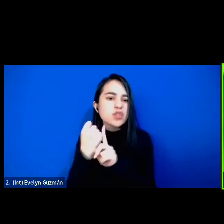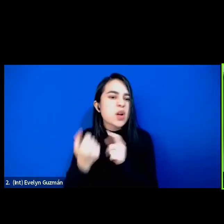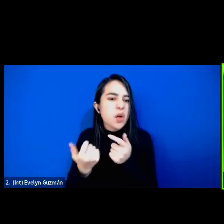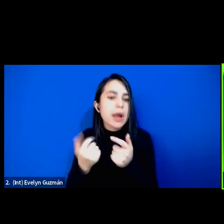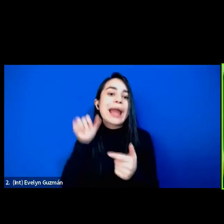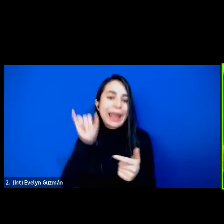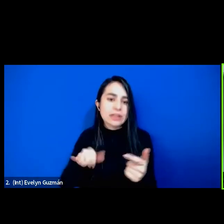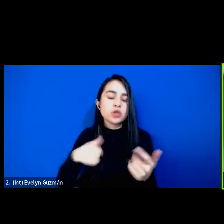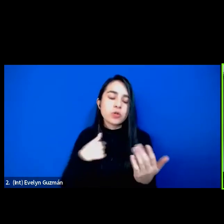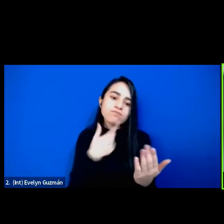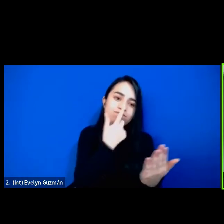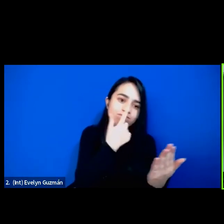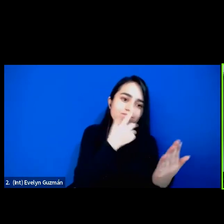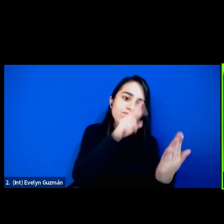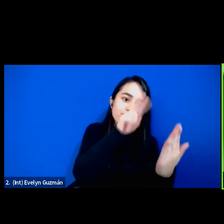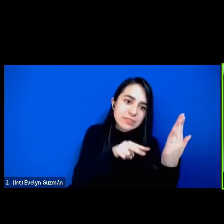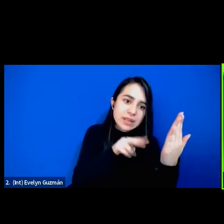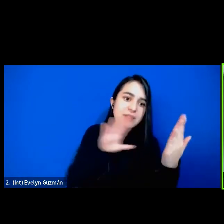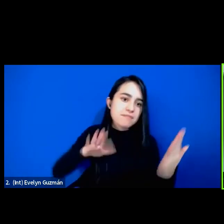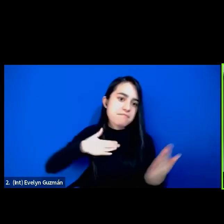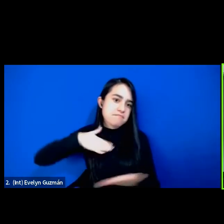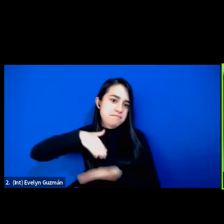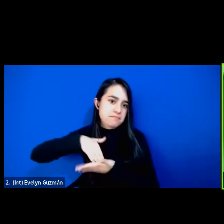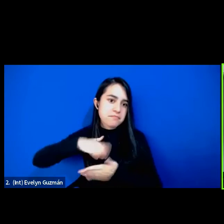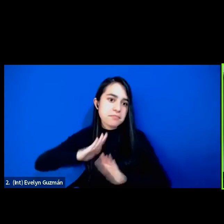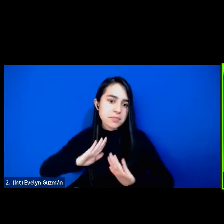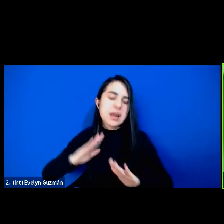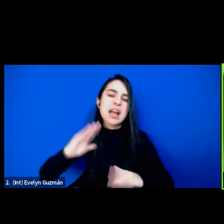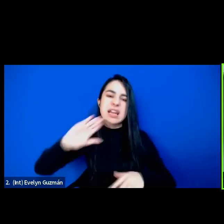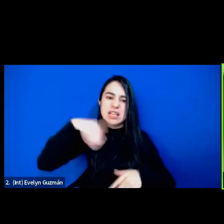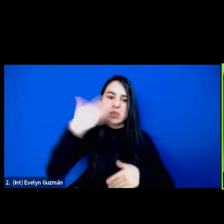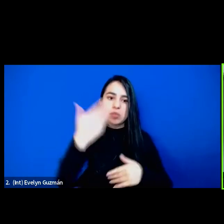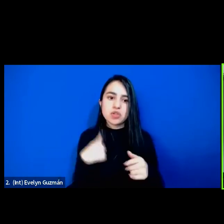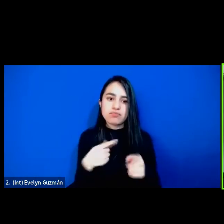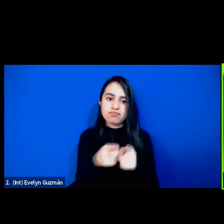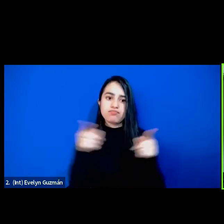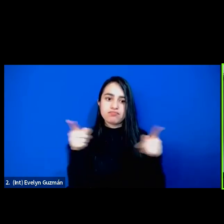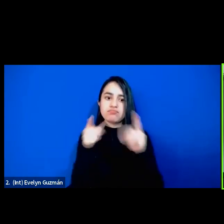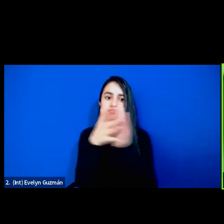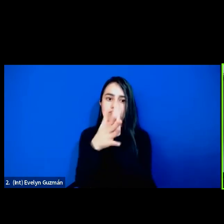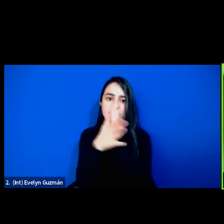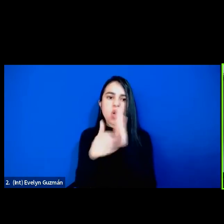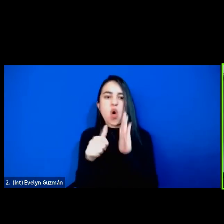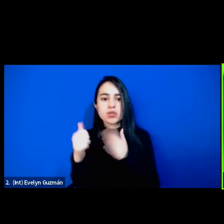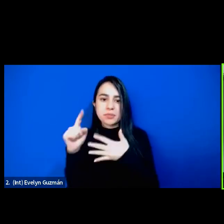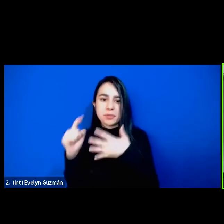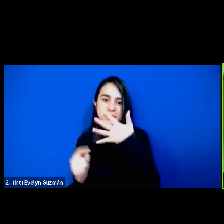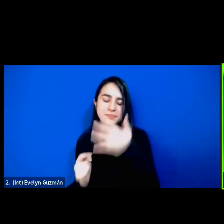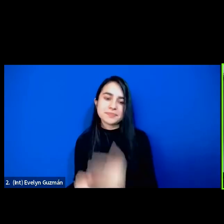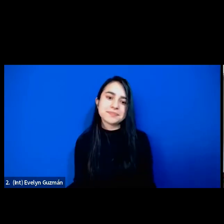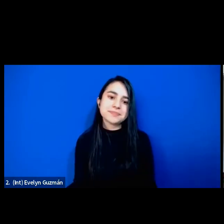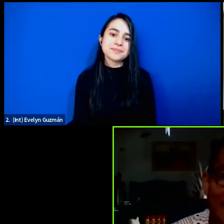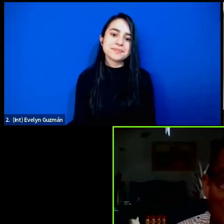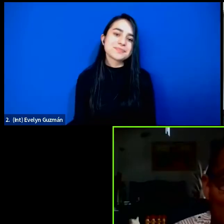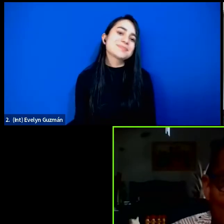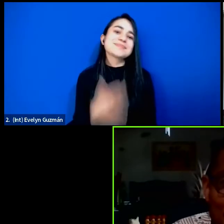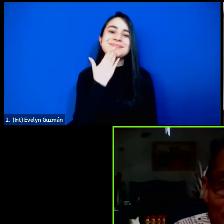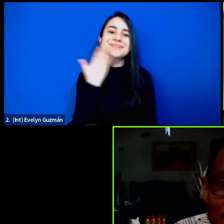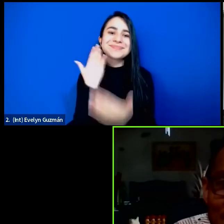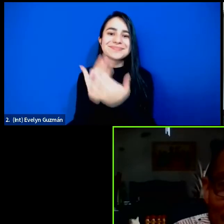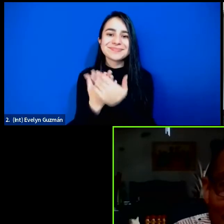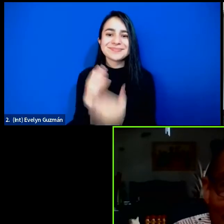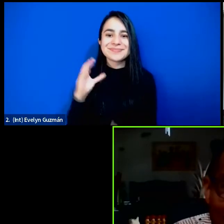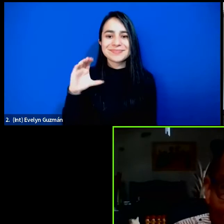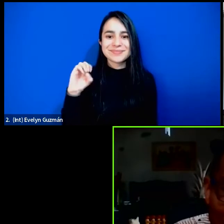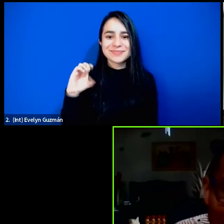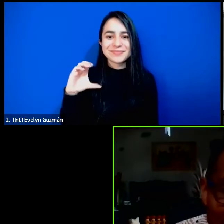libro y luego bueno ya seguiremos comentando algunas otras cosas muchas gracias querida Ochi